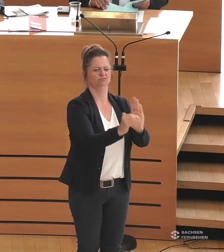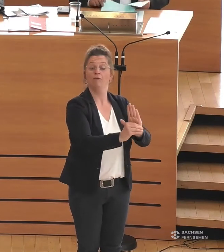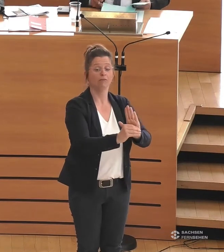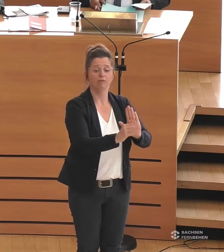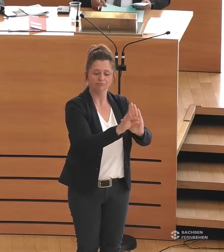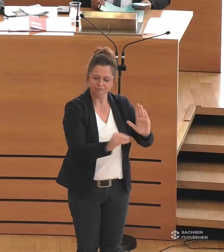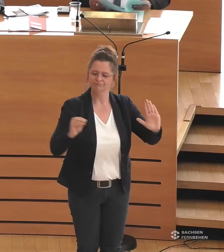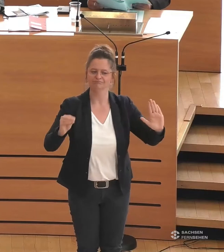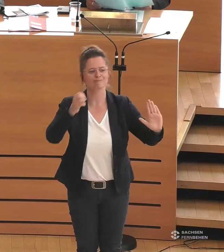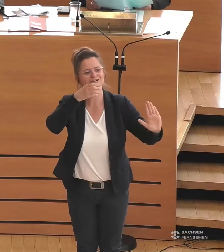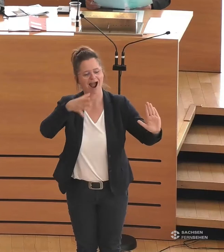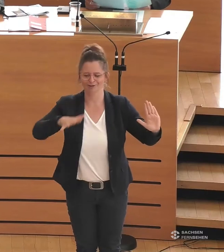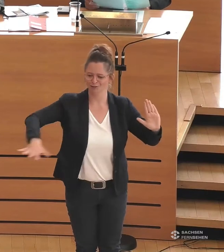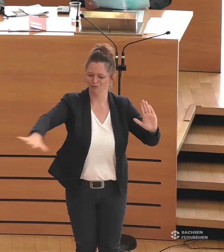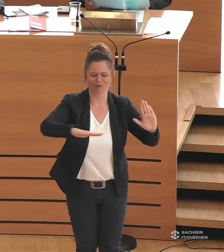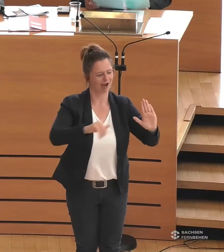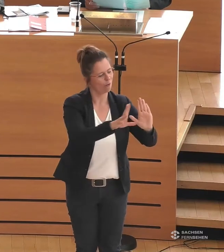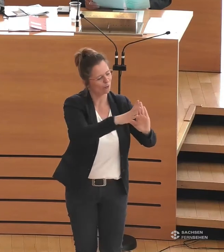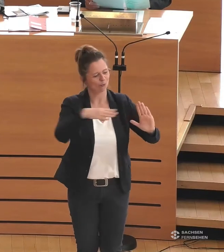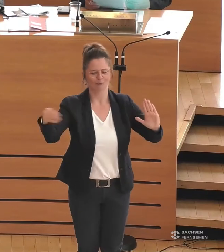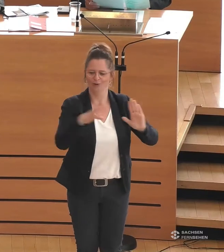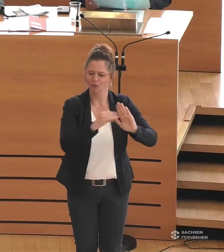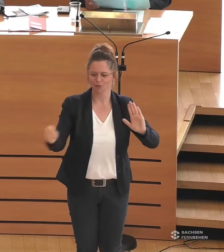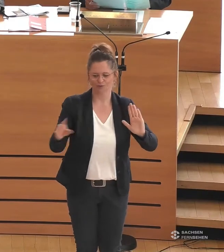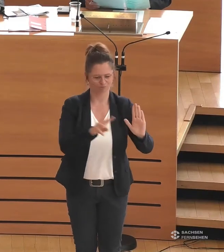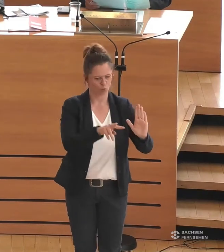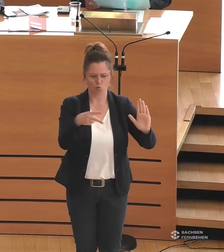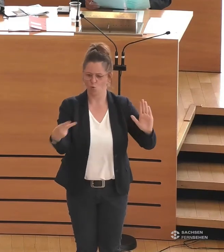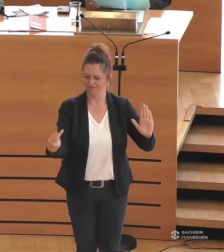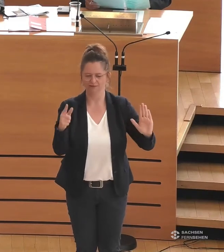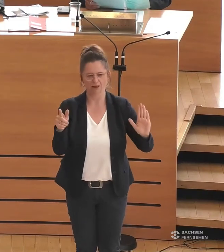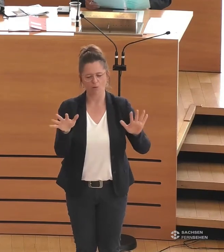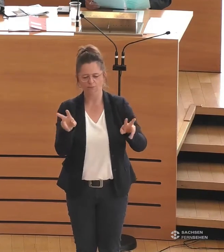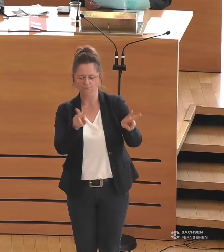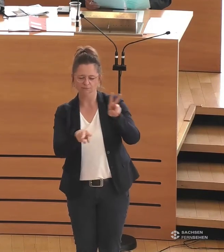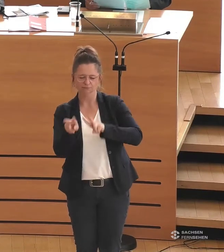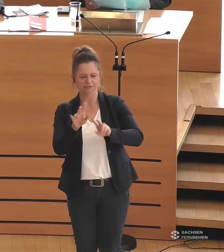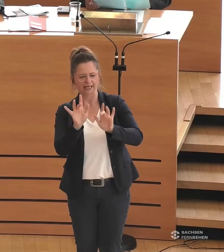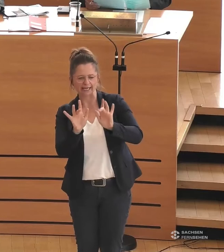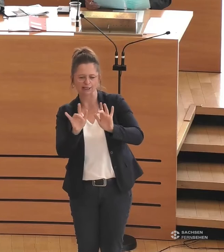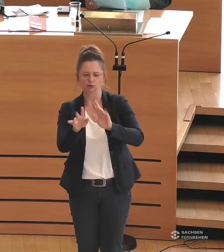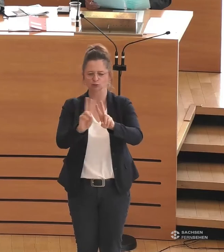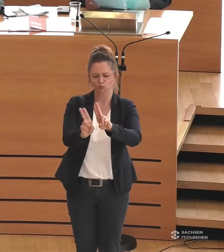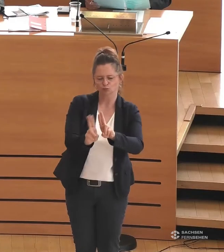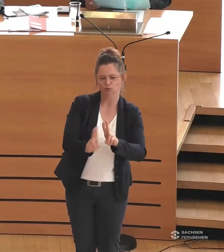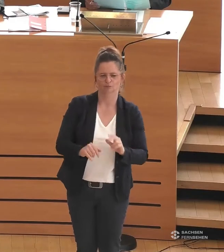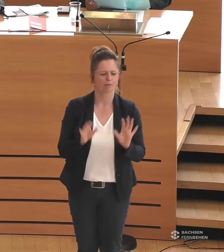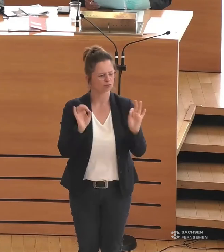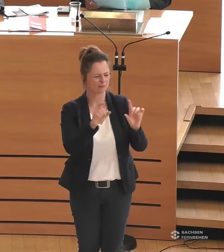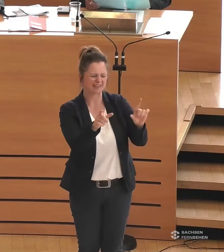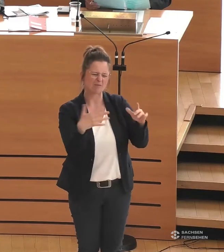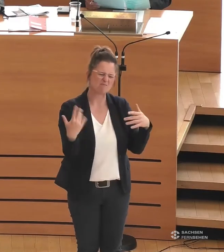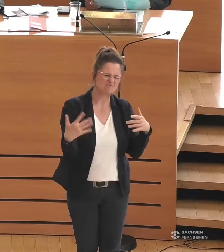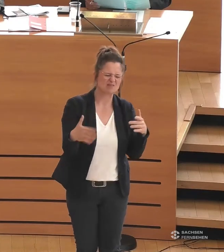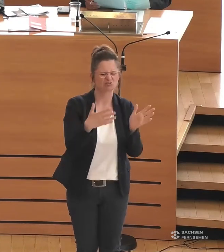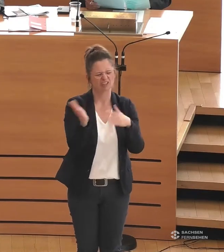umsetzen und dass wir diese Umsetzung auch kritisch betrachten können oder eben auch nachsteuern können an den Punkten, wo es dann doch